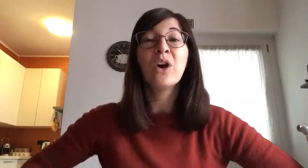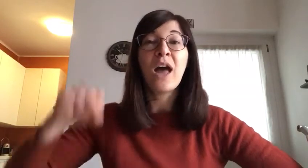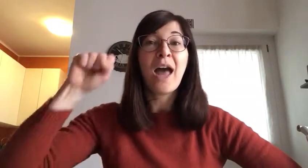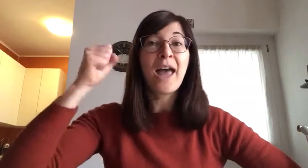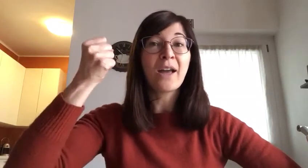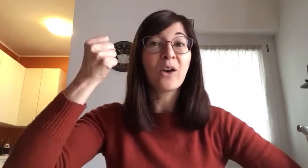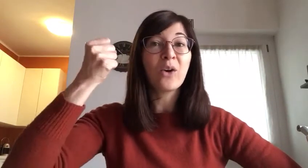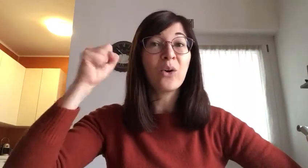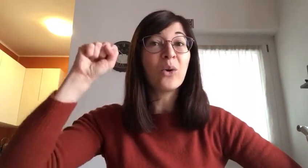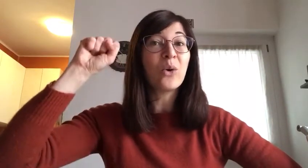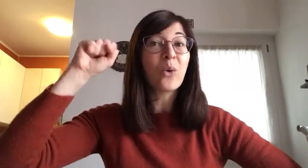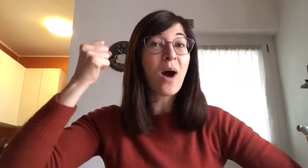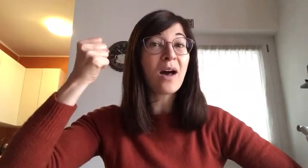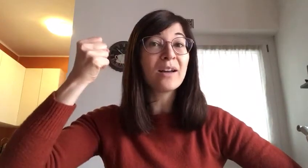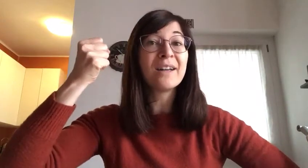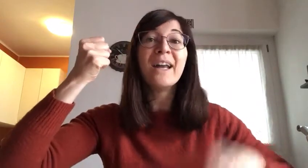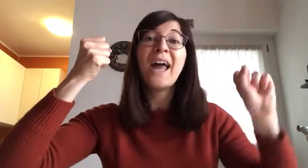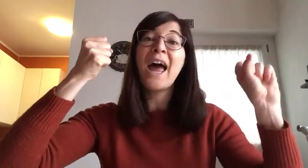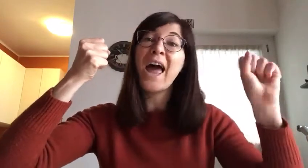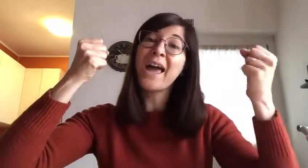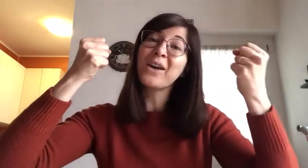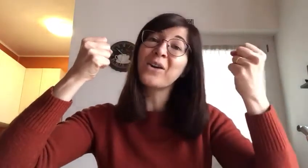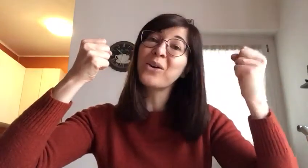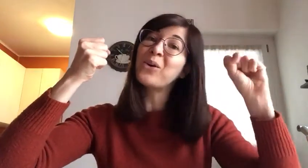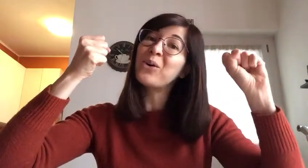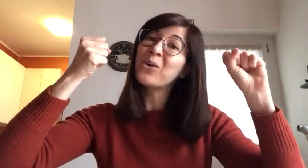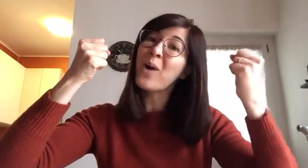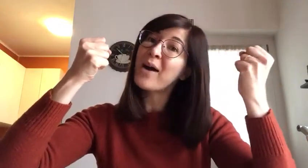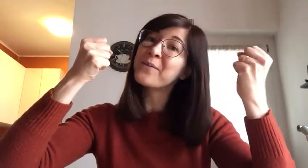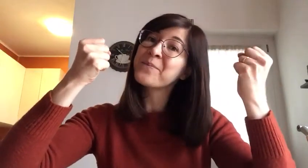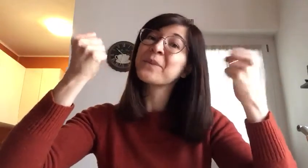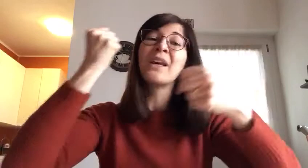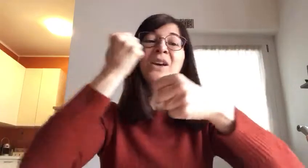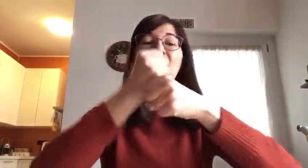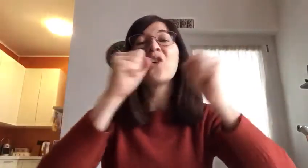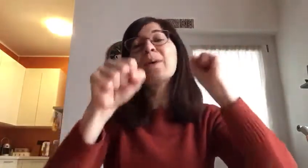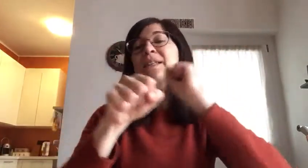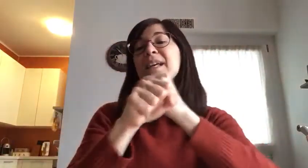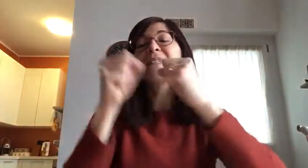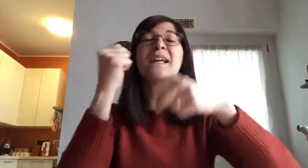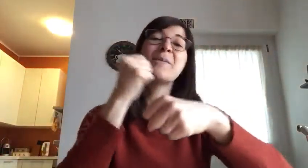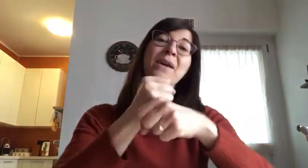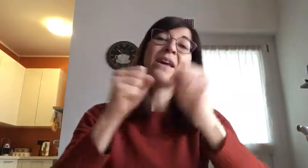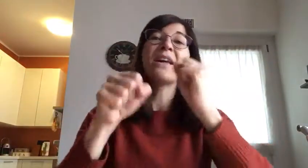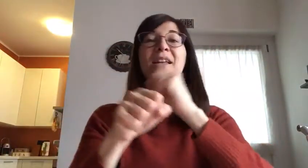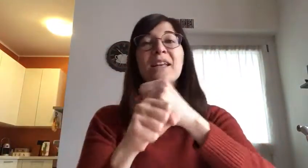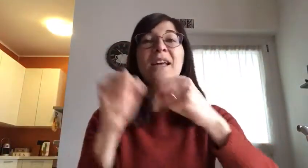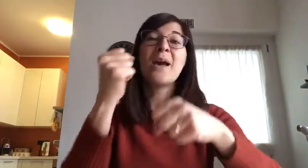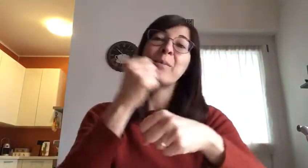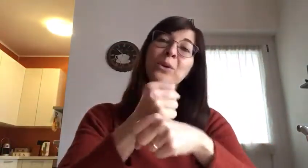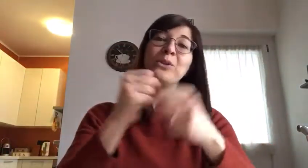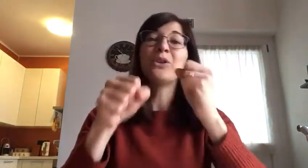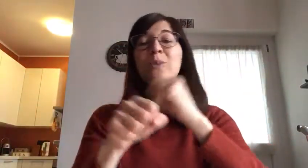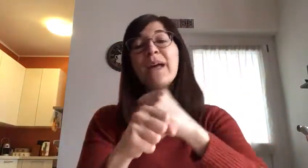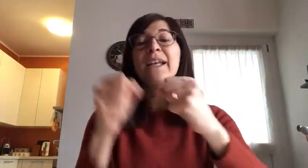eccolo qua eccolo qua come stai stai bene molto bene